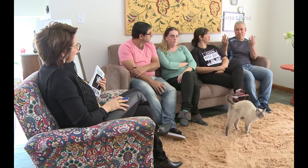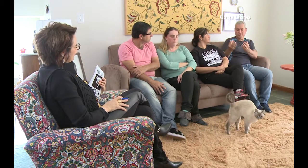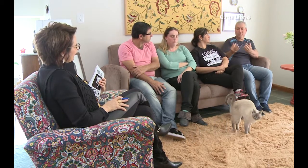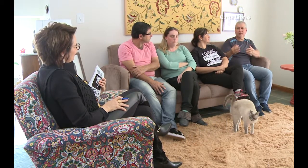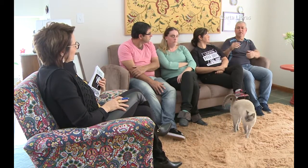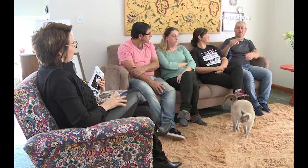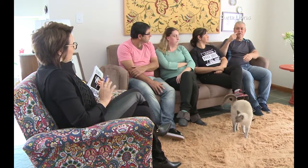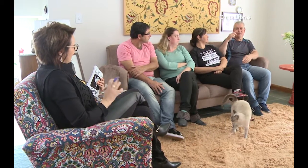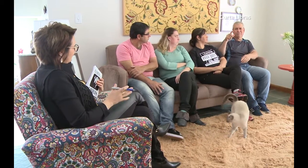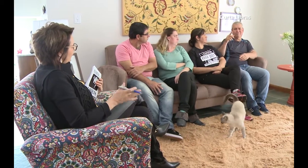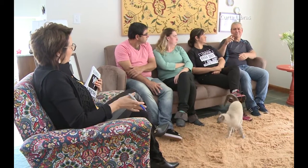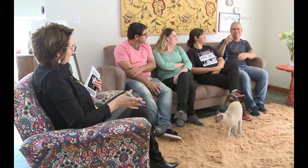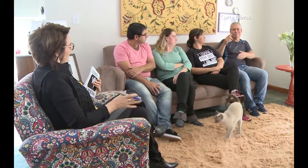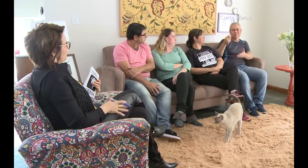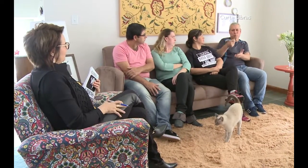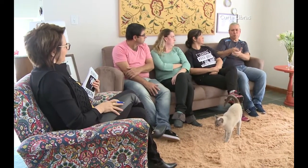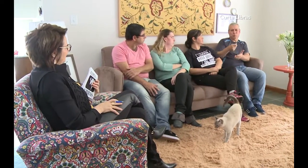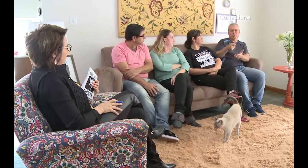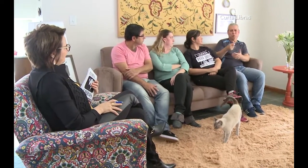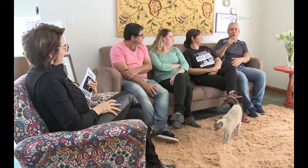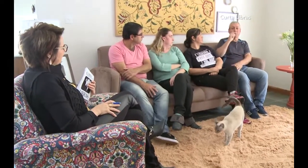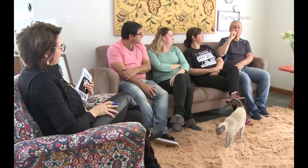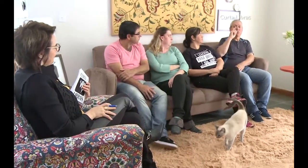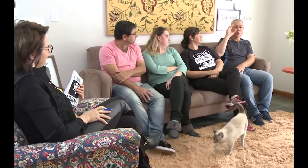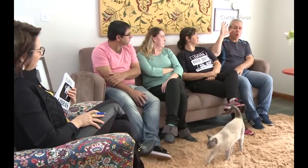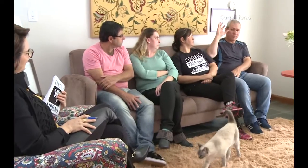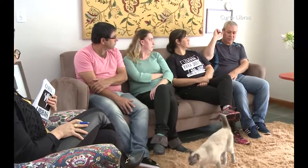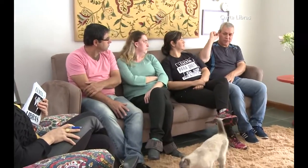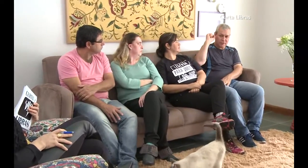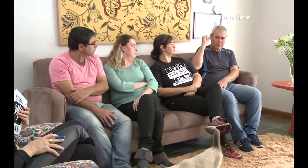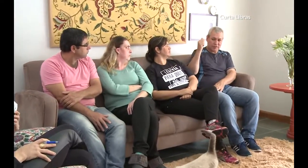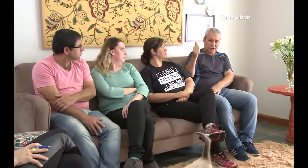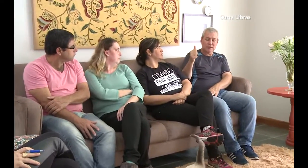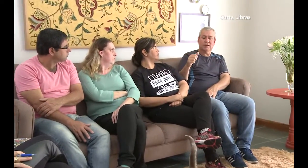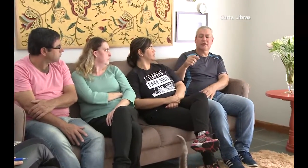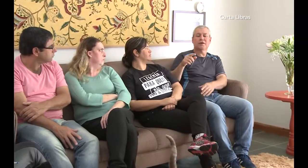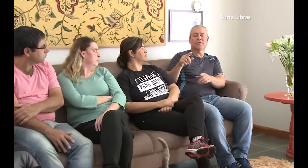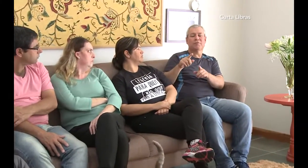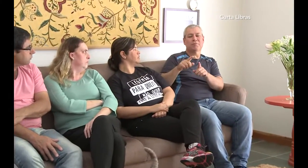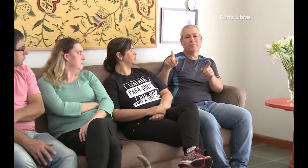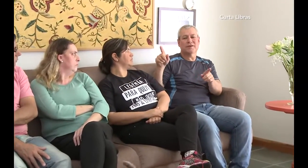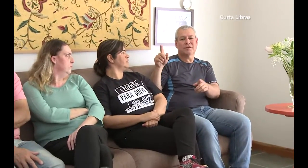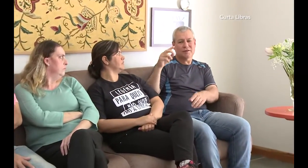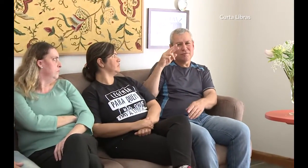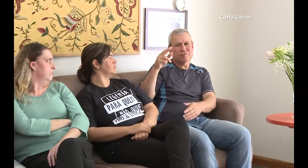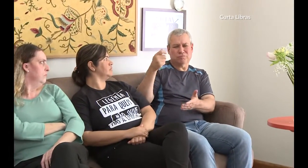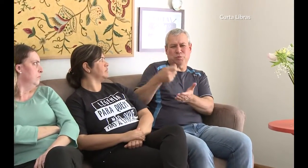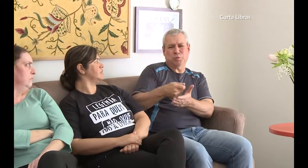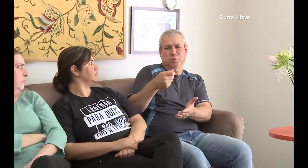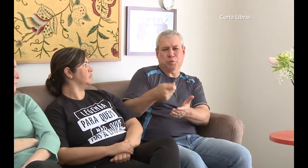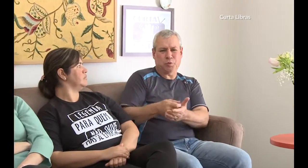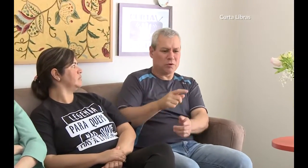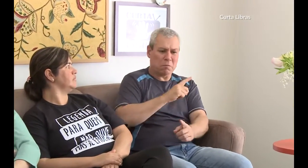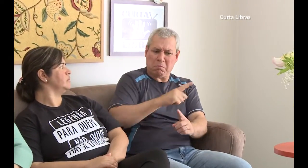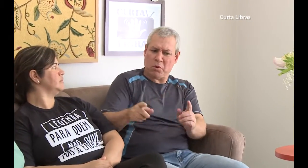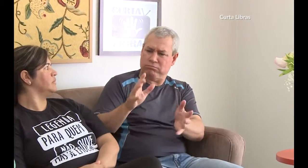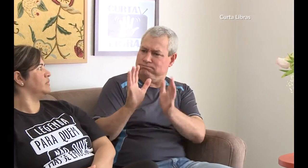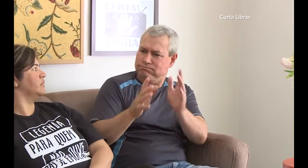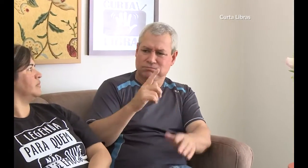ouvintes, então meus pais proibiam o uso da língua de sinais. Achavam feio, mas era tão natural para nós três